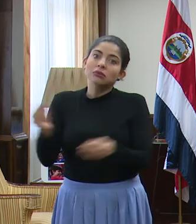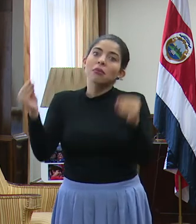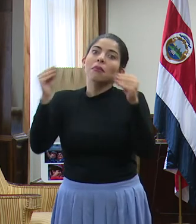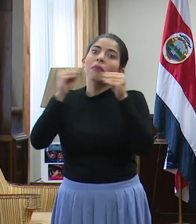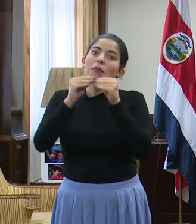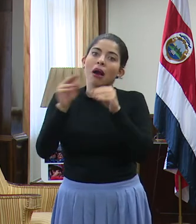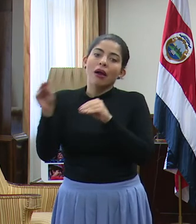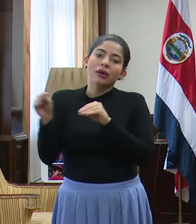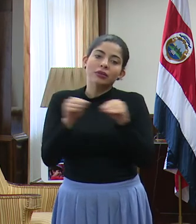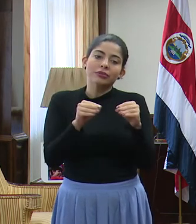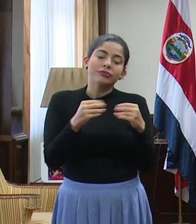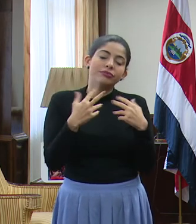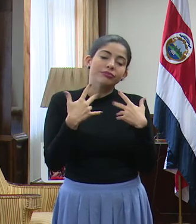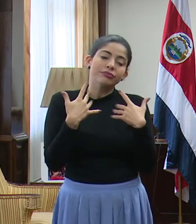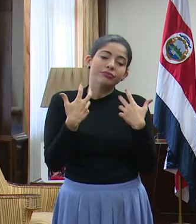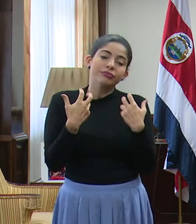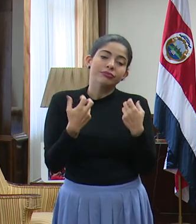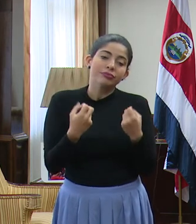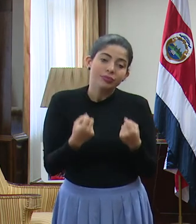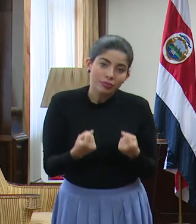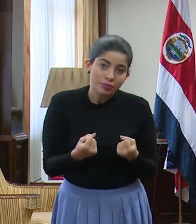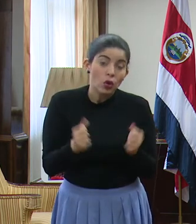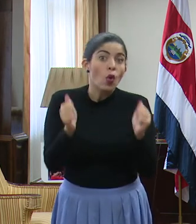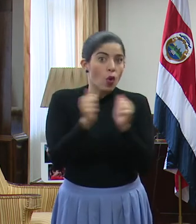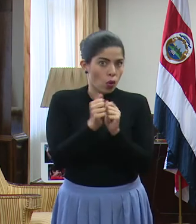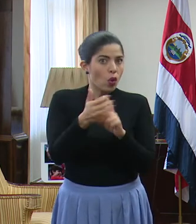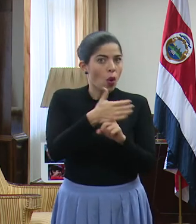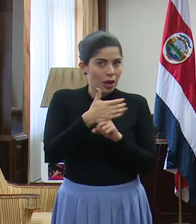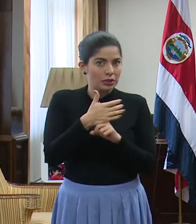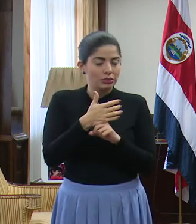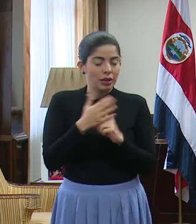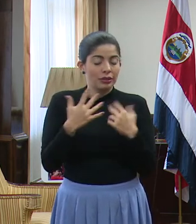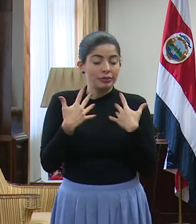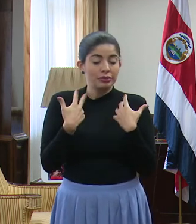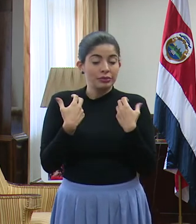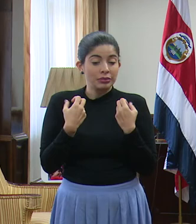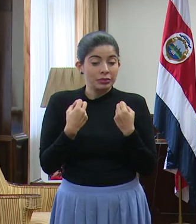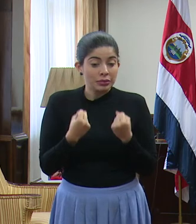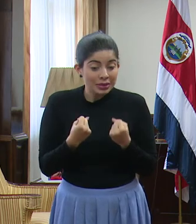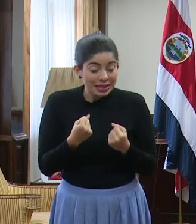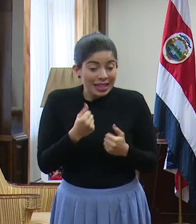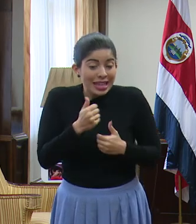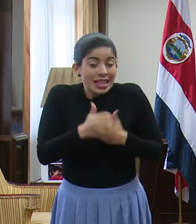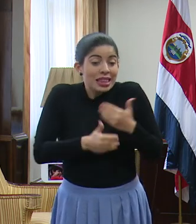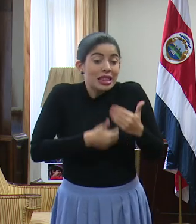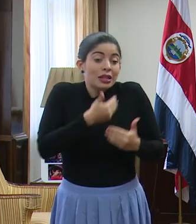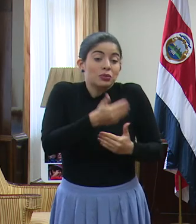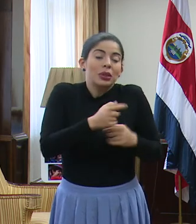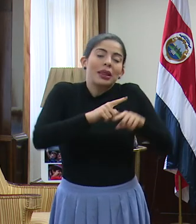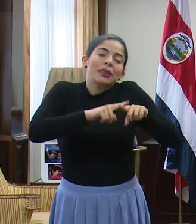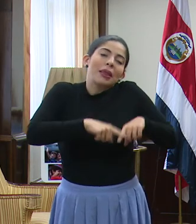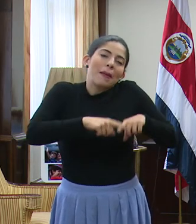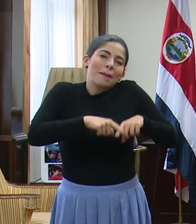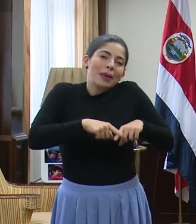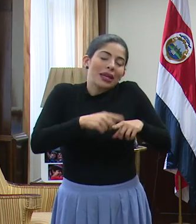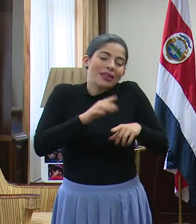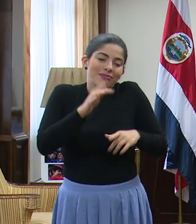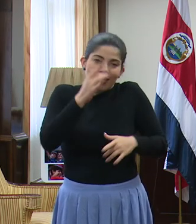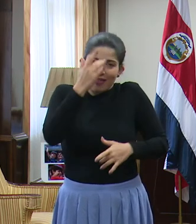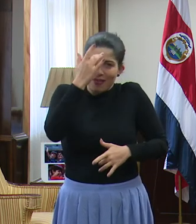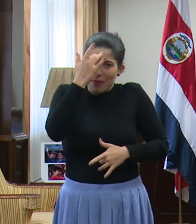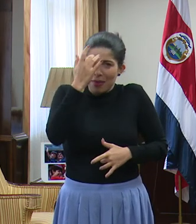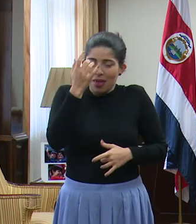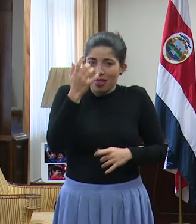en un salón general y a esto con aislamiento. Y eventualmente, dependiendo de la severidad de la